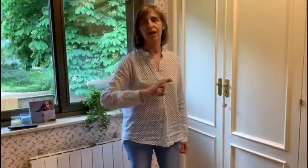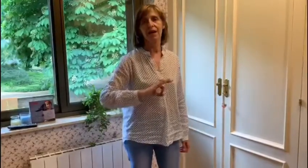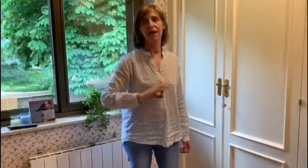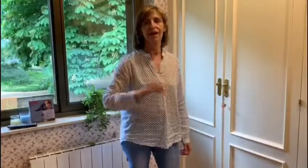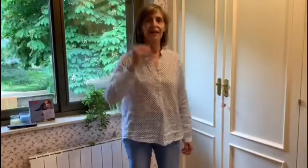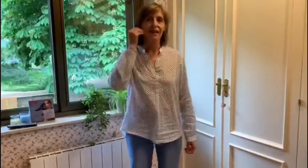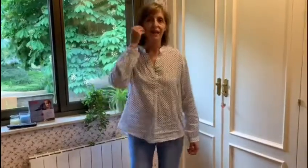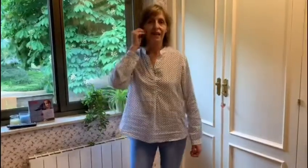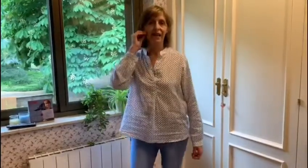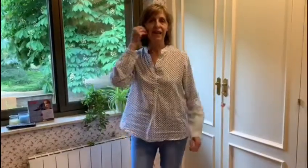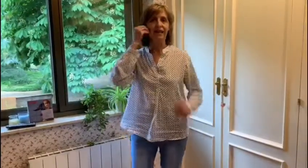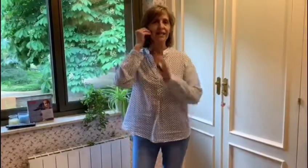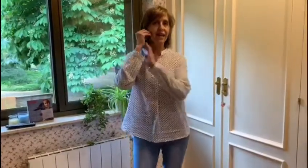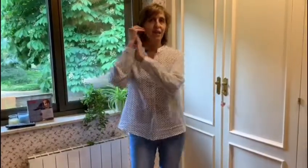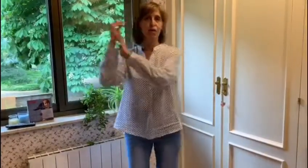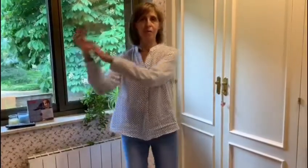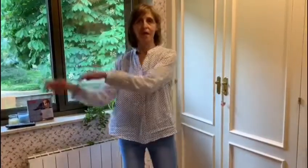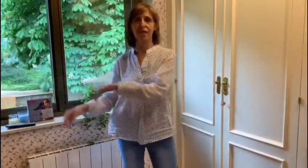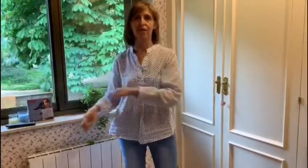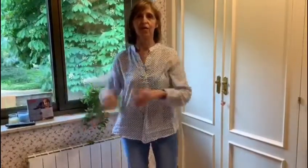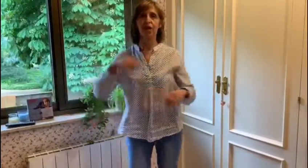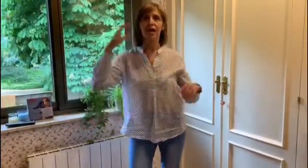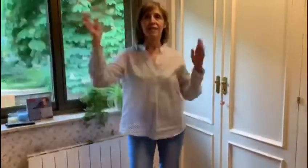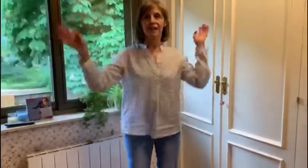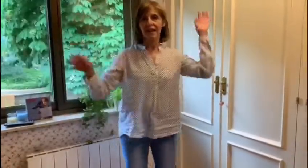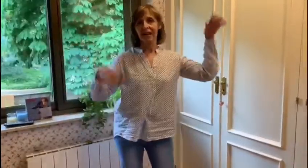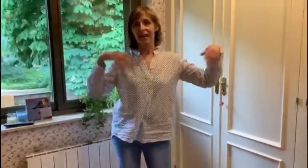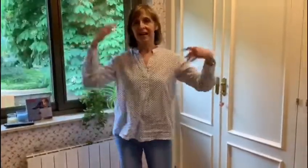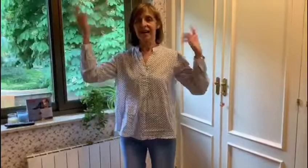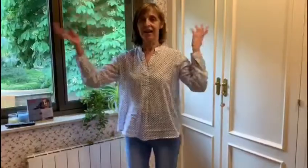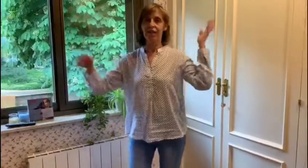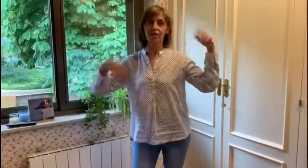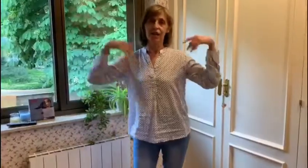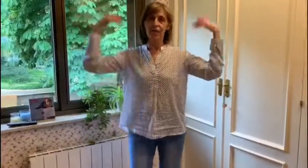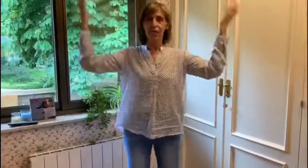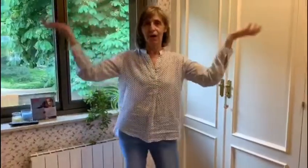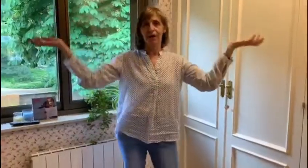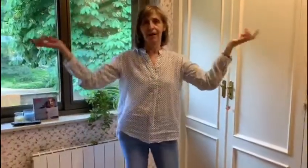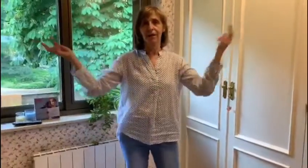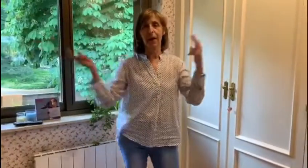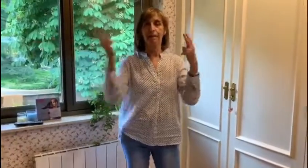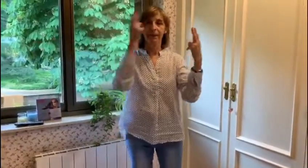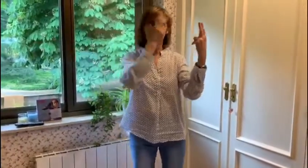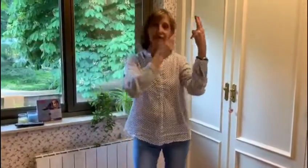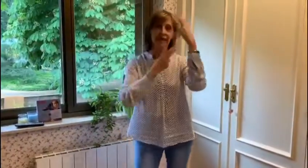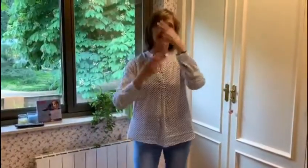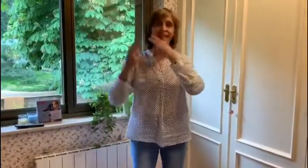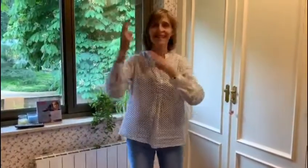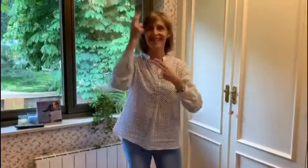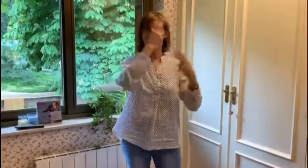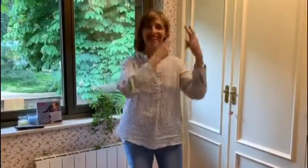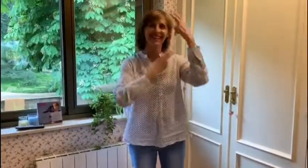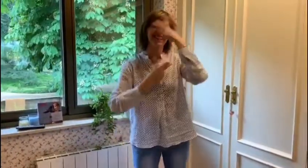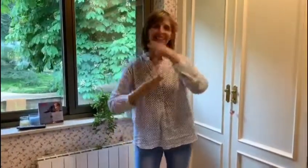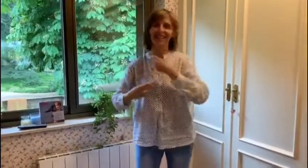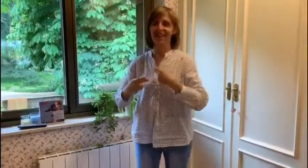Quitarse los miedos, sacarlos afuera Pintarse la cara,